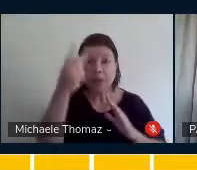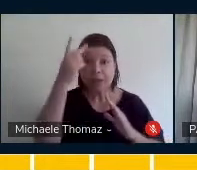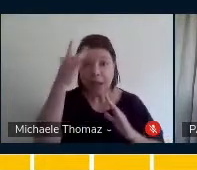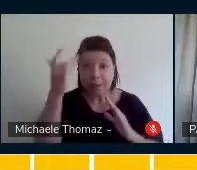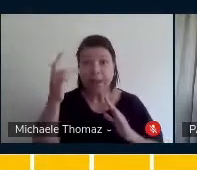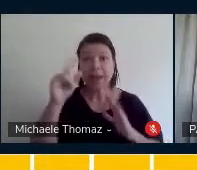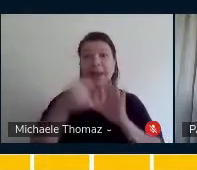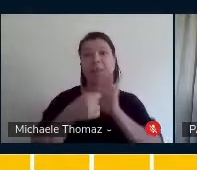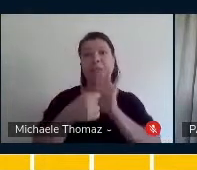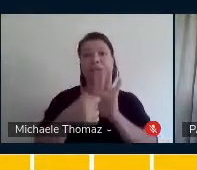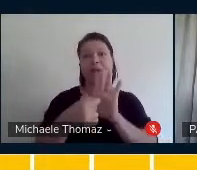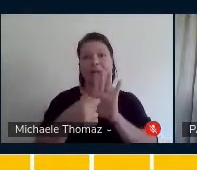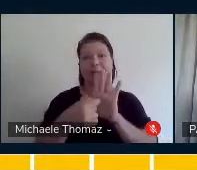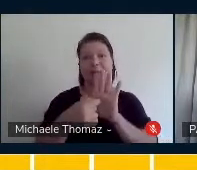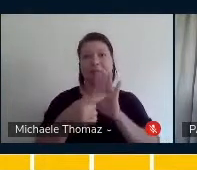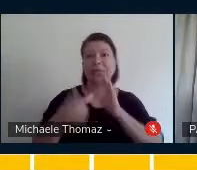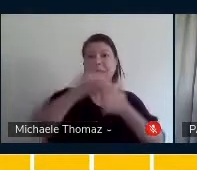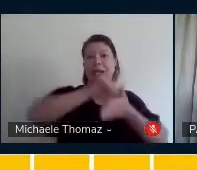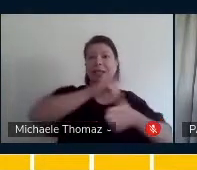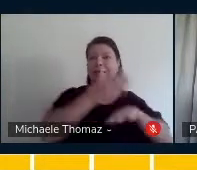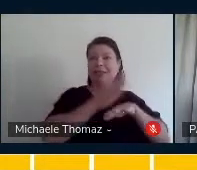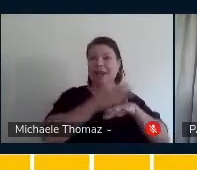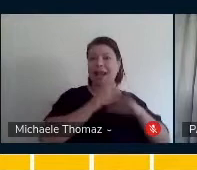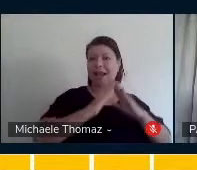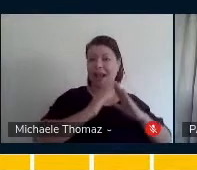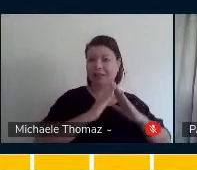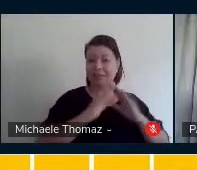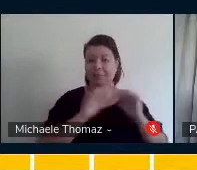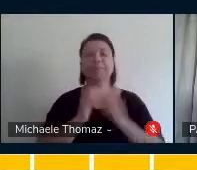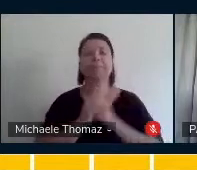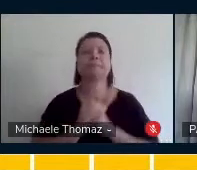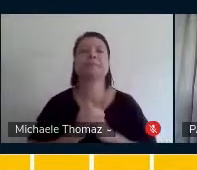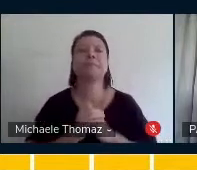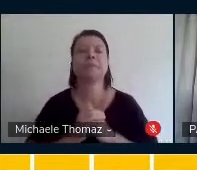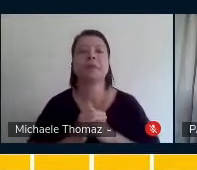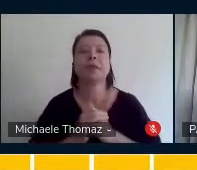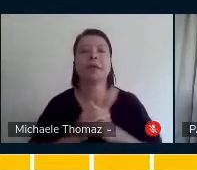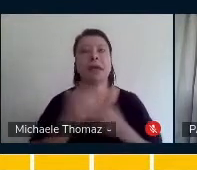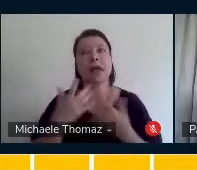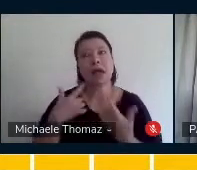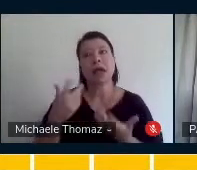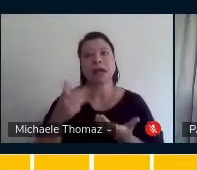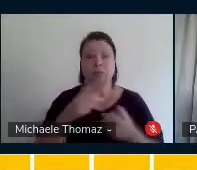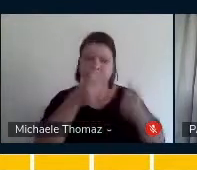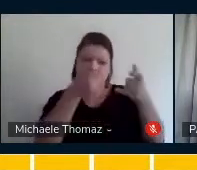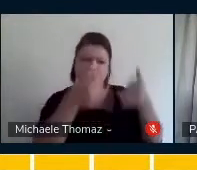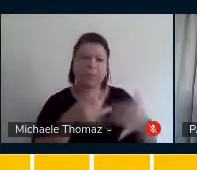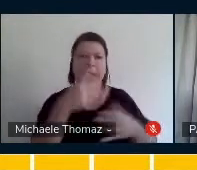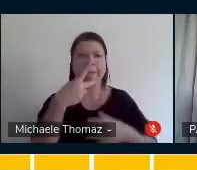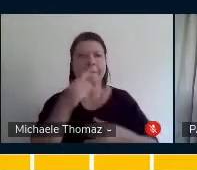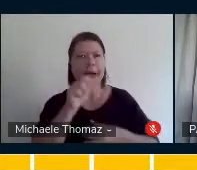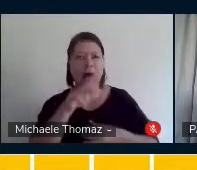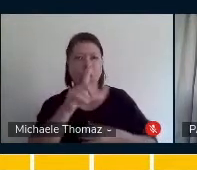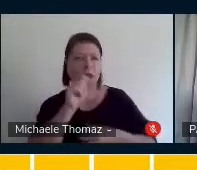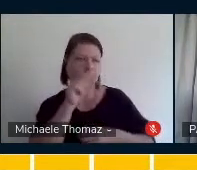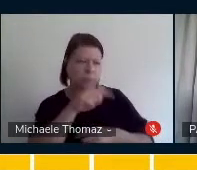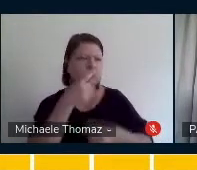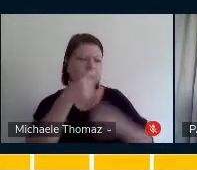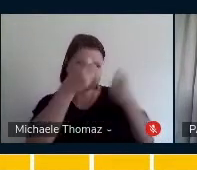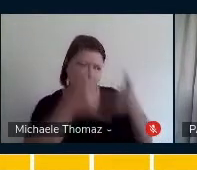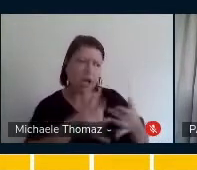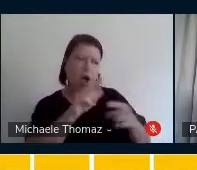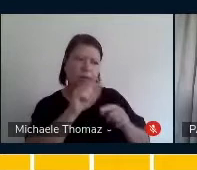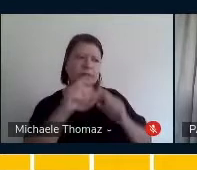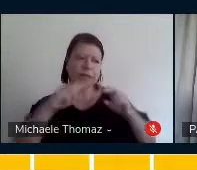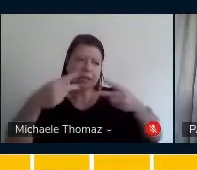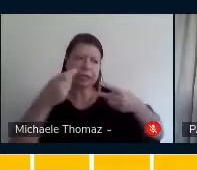apresentar. Então, chegou, eu expliquei para a Paula, e chegou no outro dia. E a